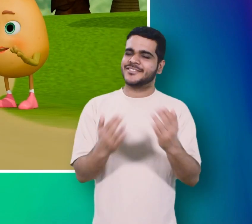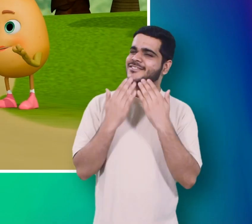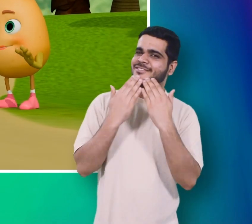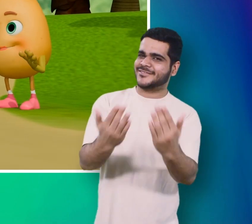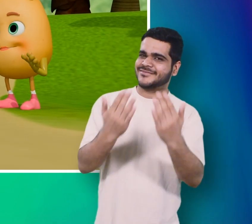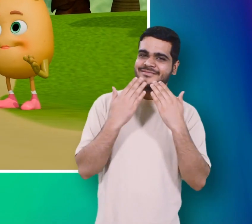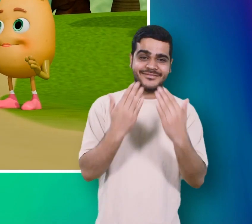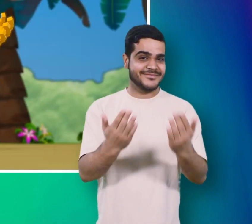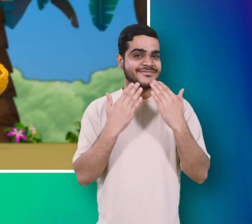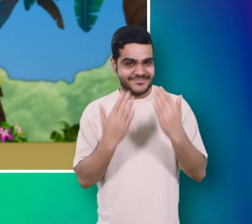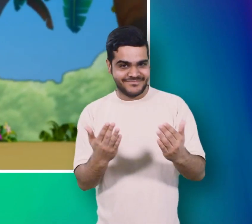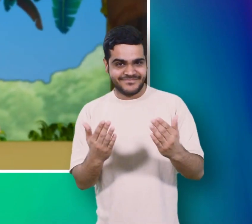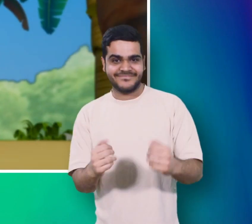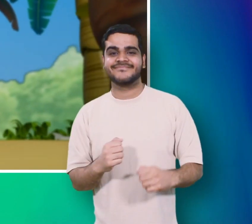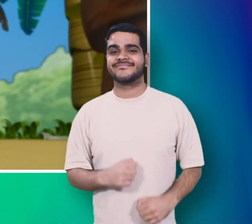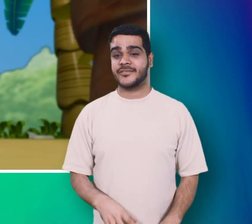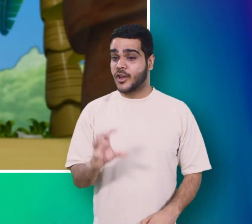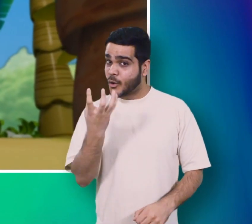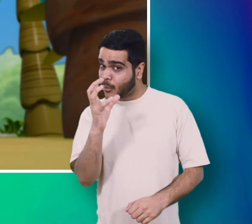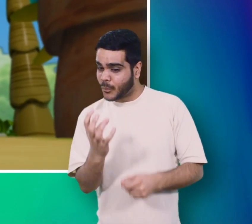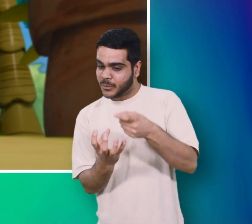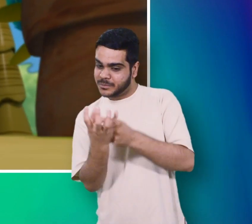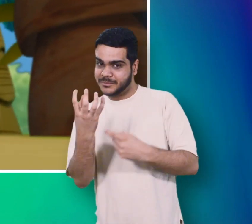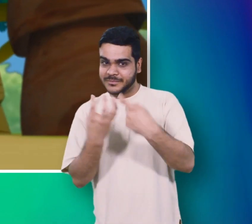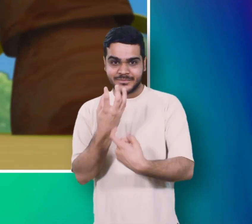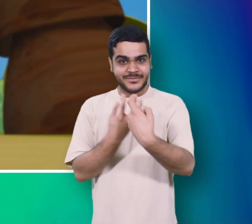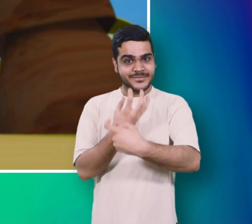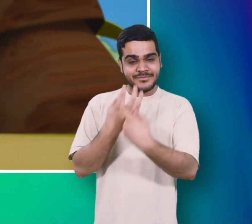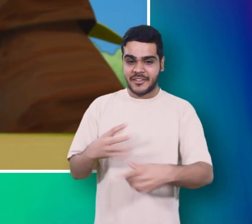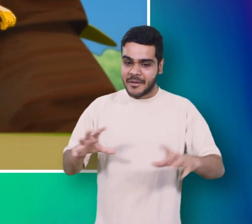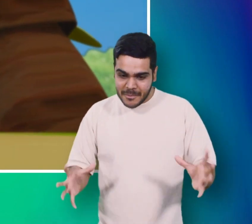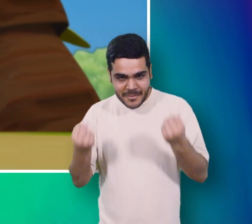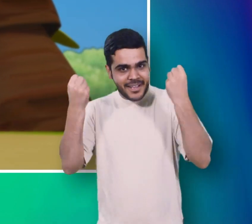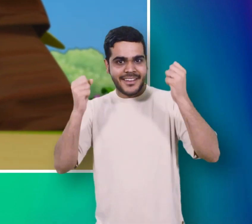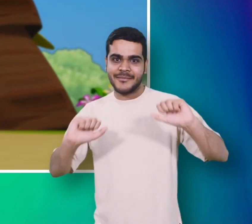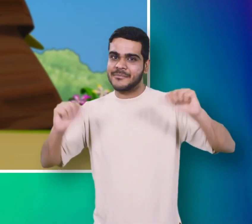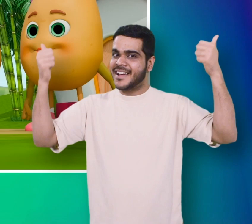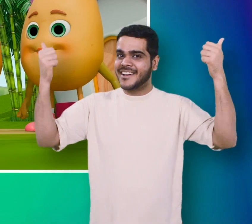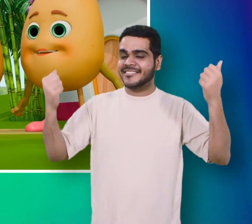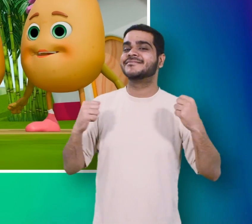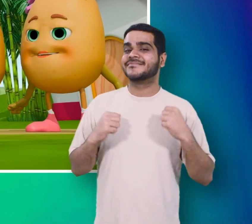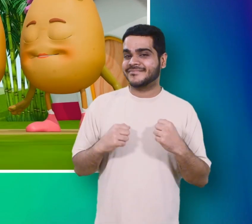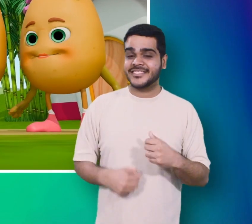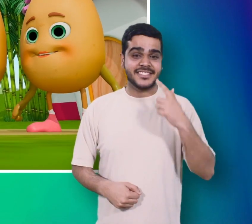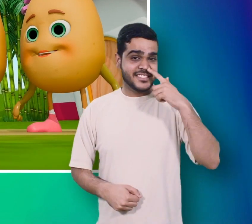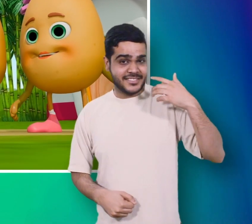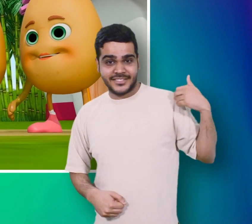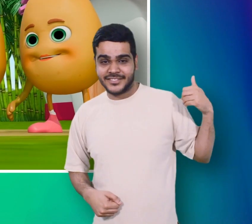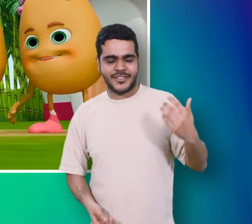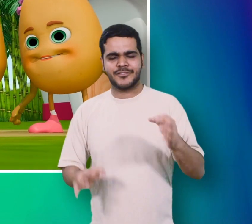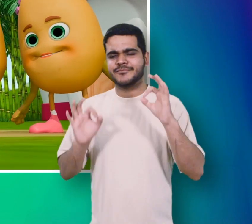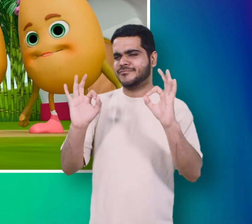आलू कचालू ने पाया खिलोना बोले सबसे अच्छी मेरी